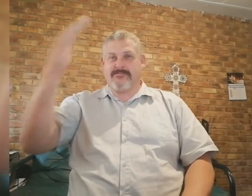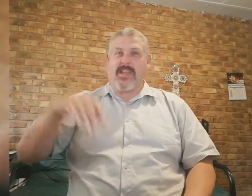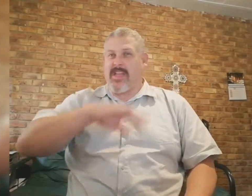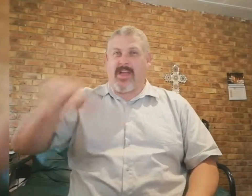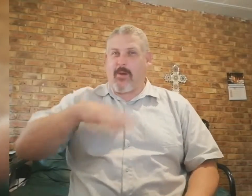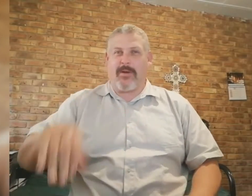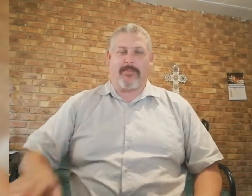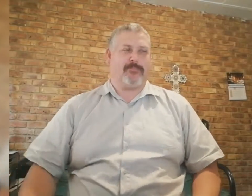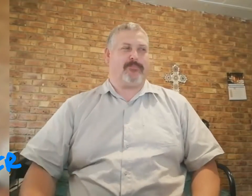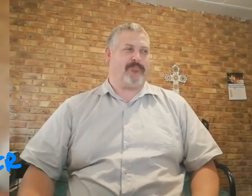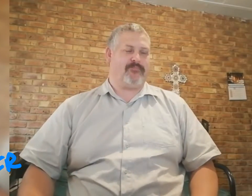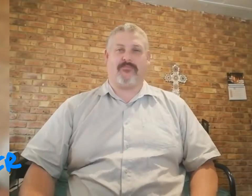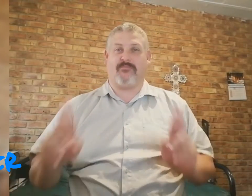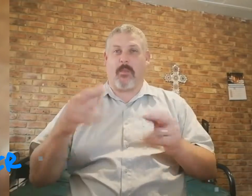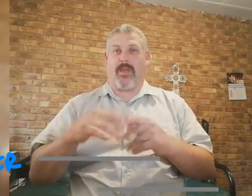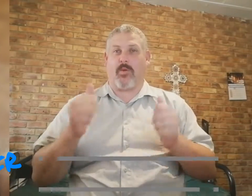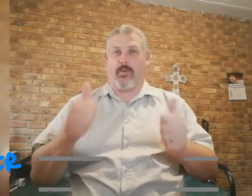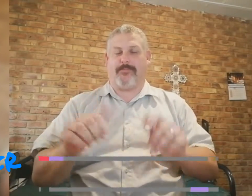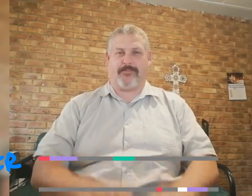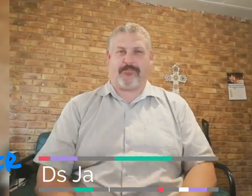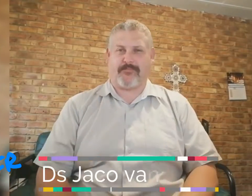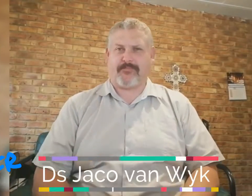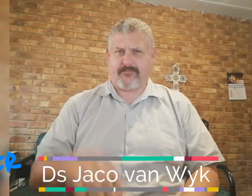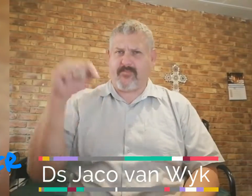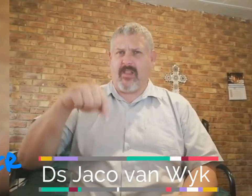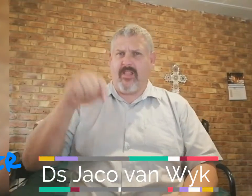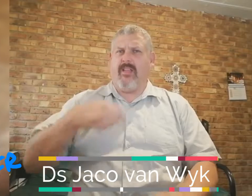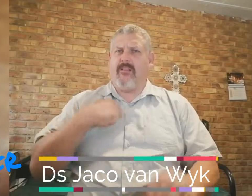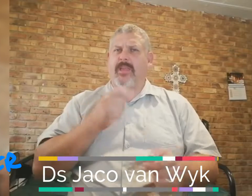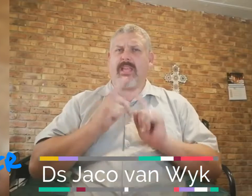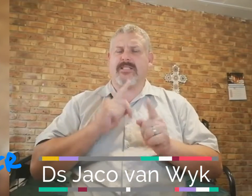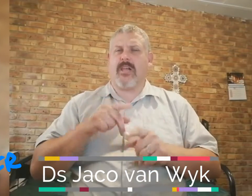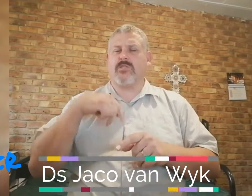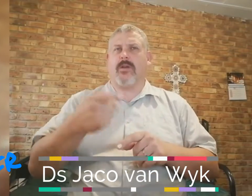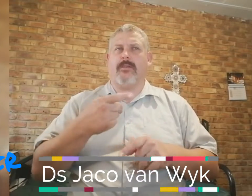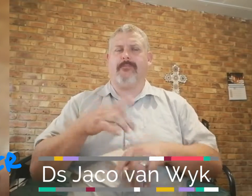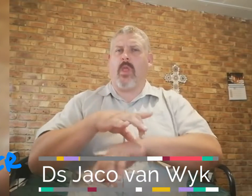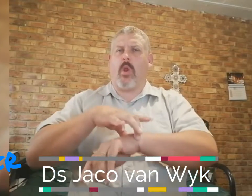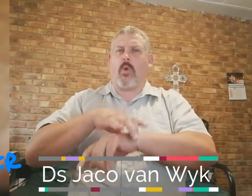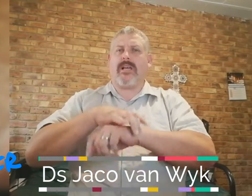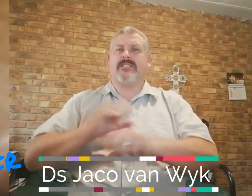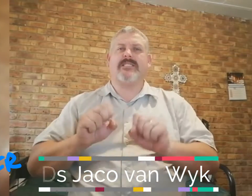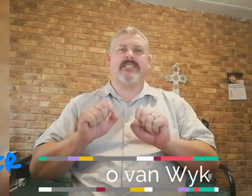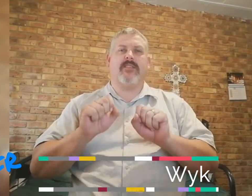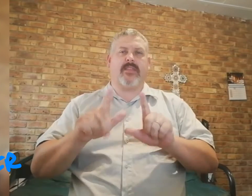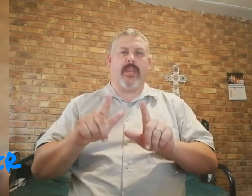Nou amal, jy op gaan goed. Mieke is dit alles oor Lukas 17